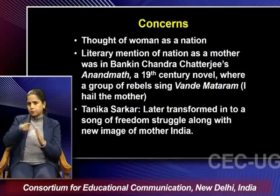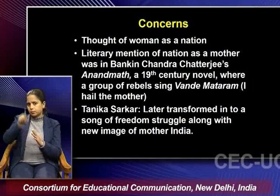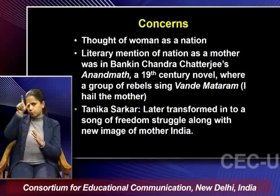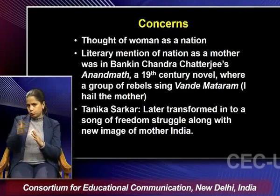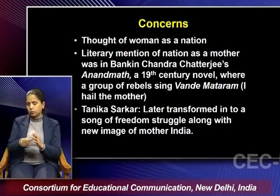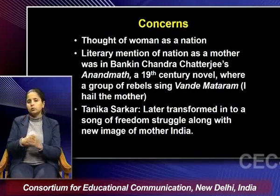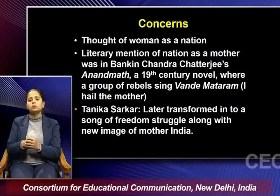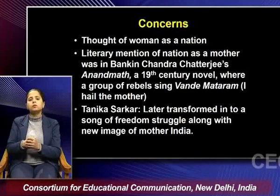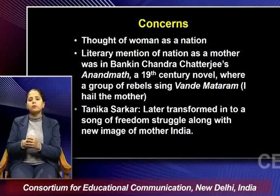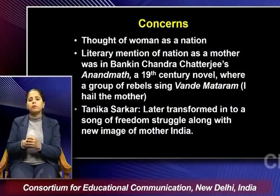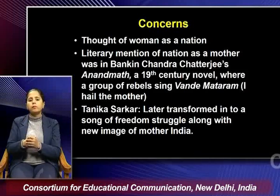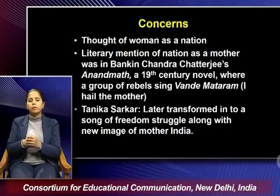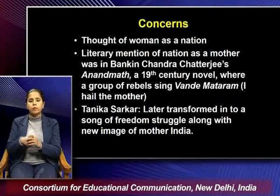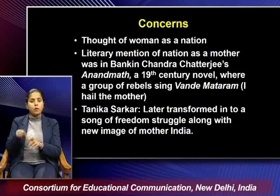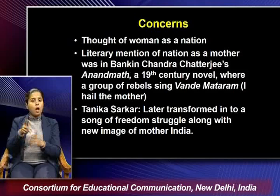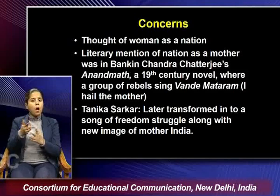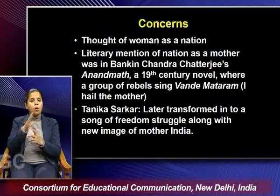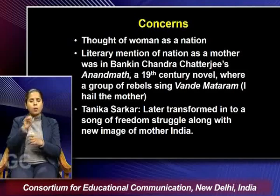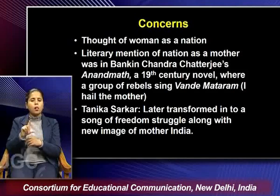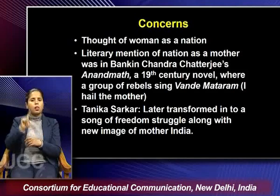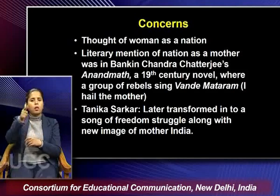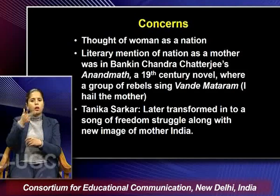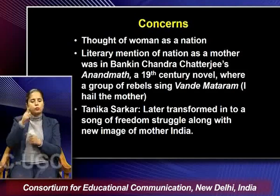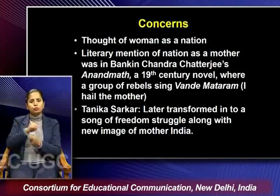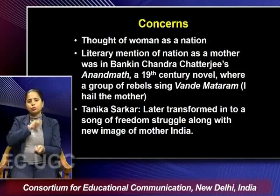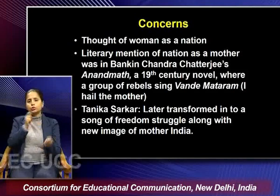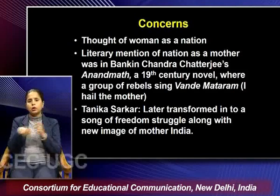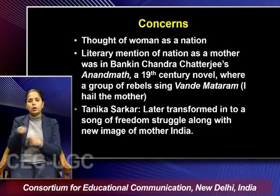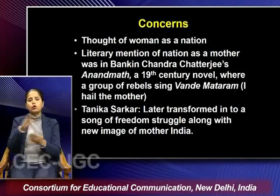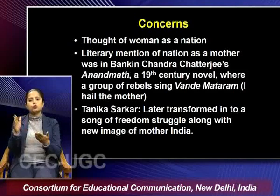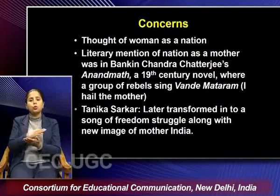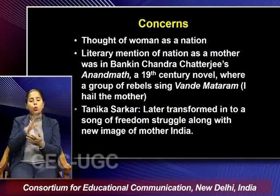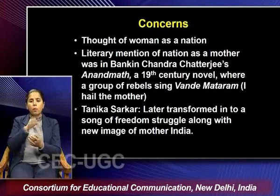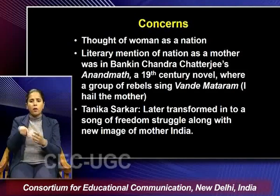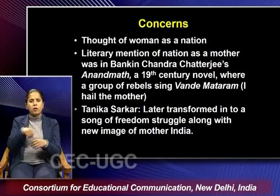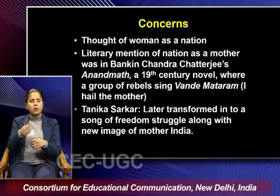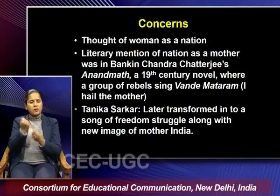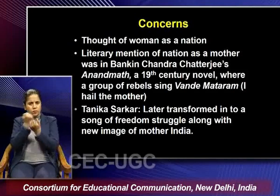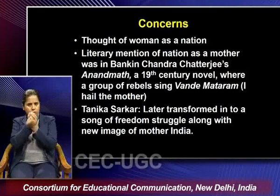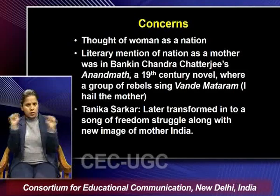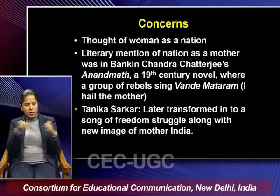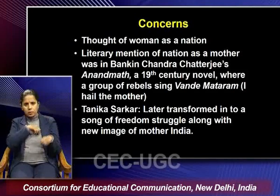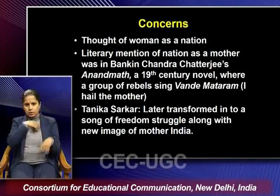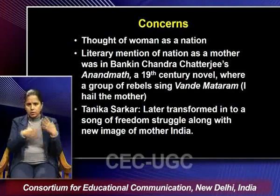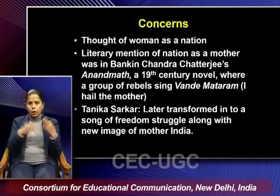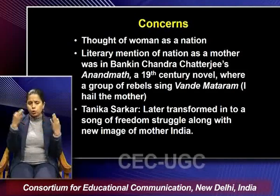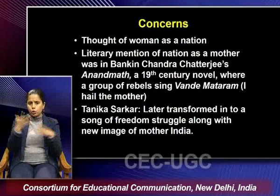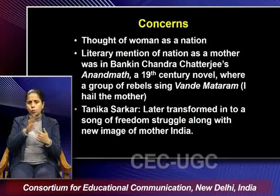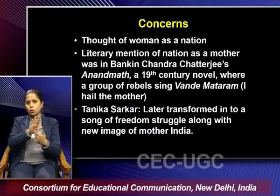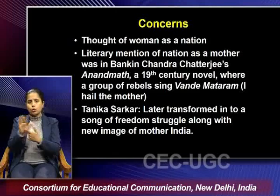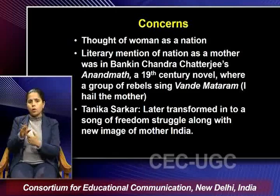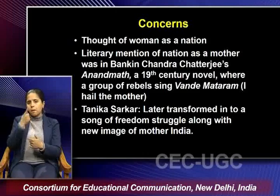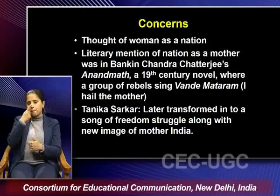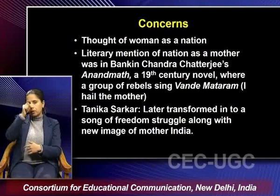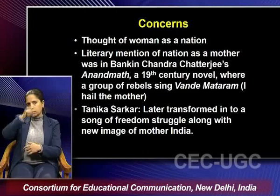that how it was later transformed into a song of freedom struggle along with new image of mother india